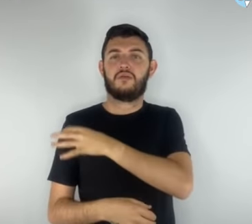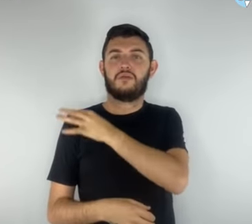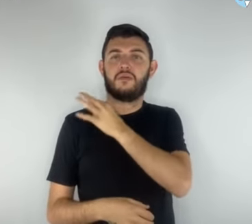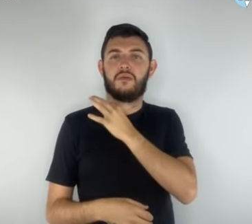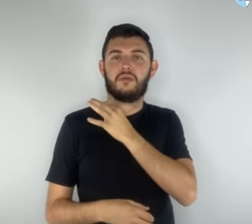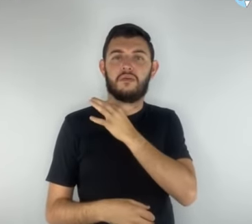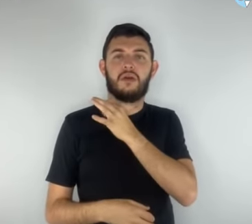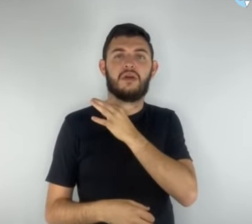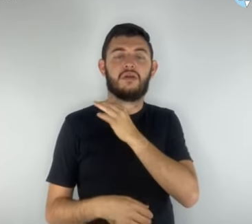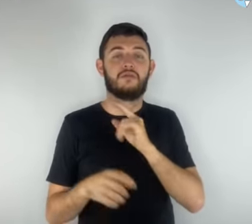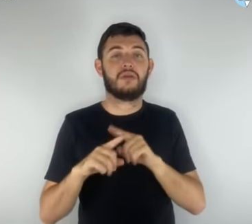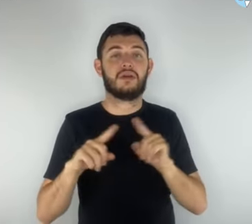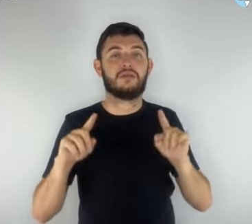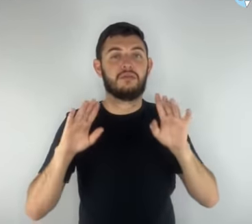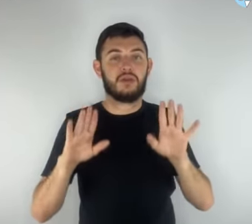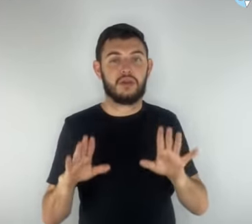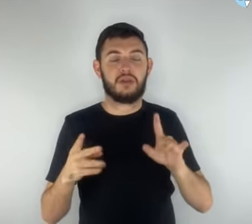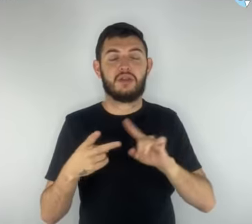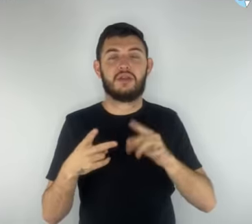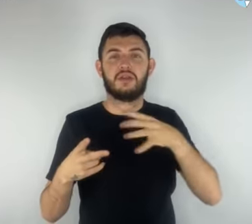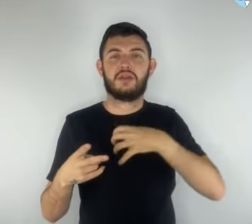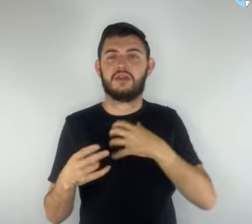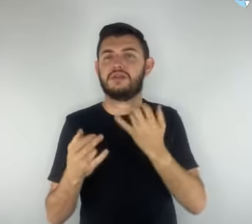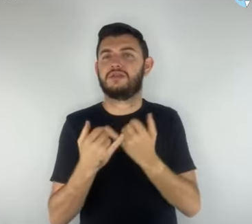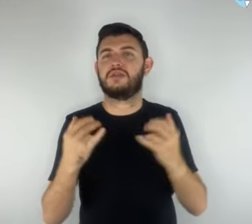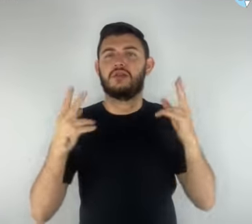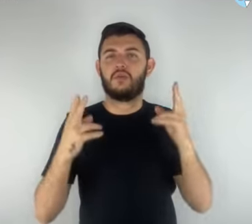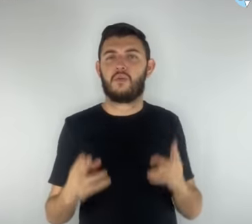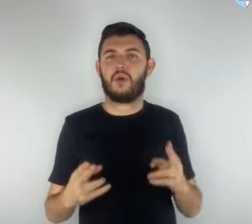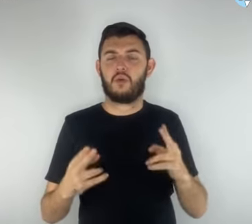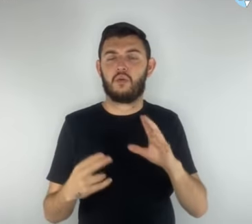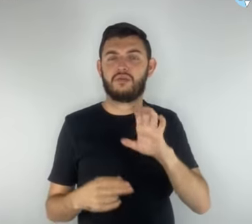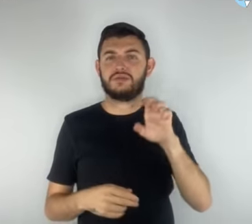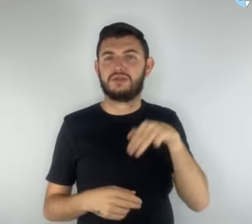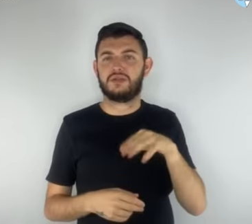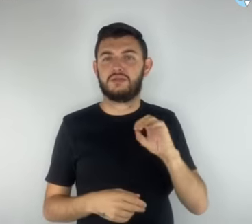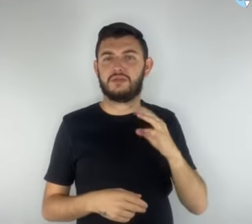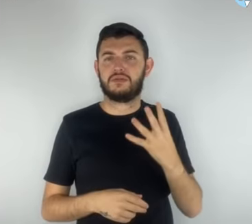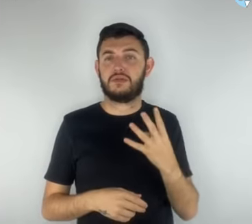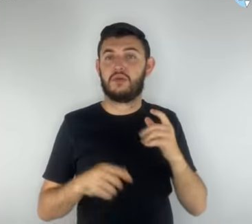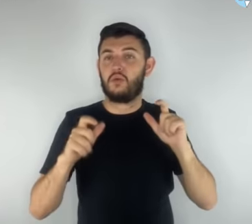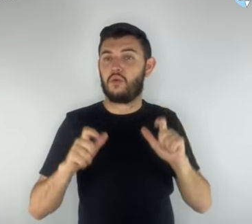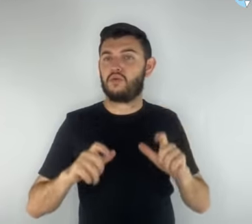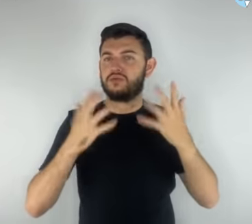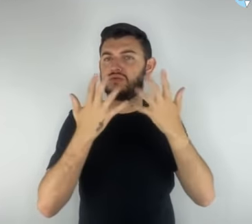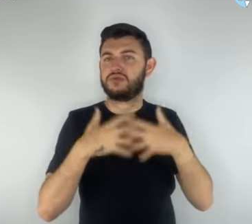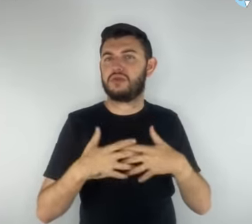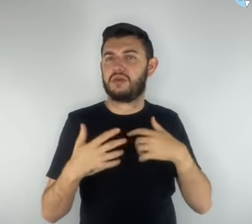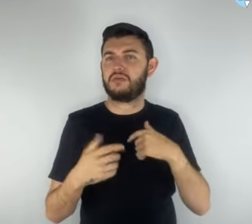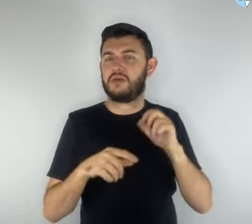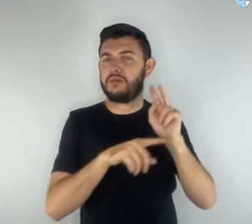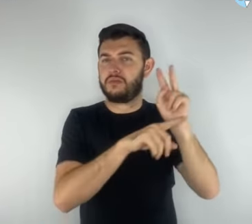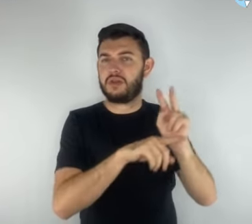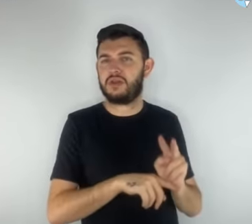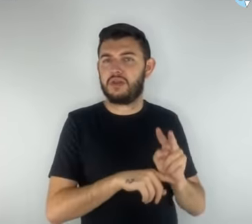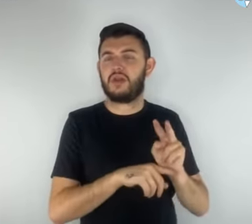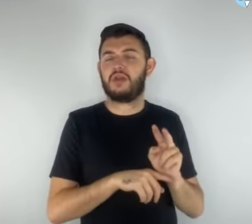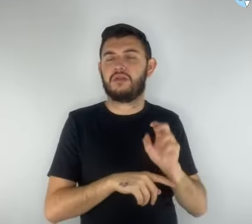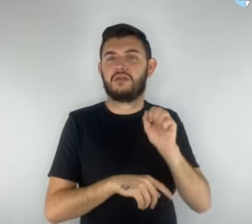sentido, o Centro de Ensino Médio 3 do Gama pegou um aplicativo emprestado do Centro Educacional do